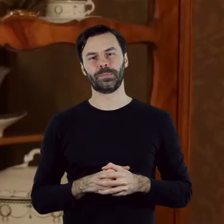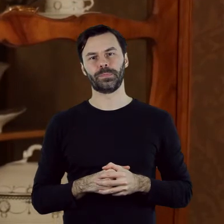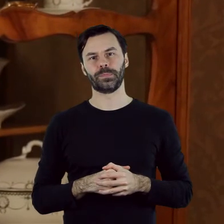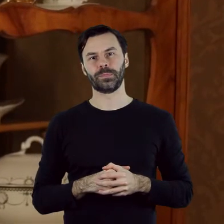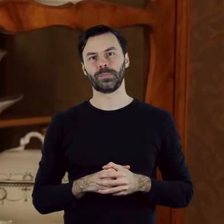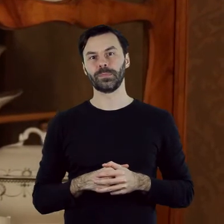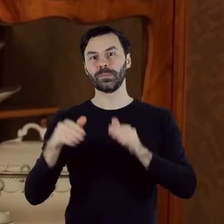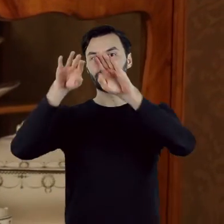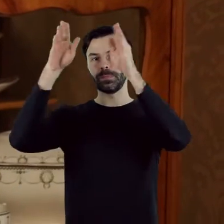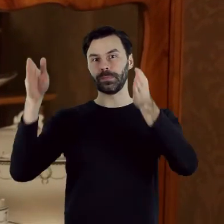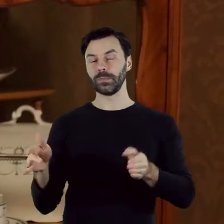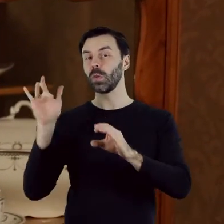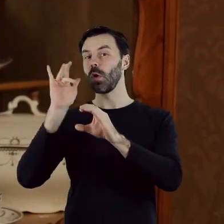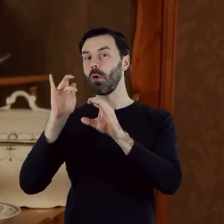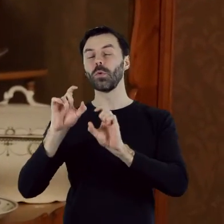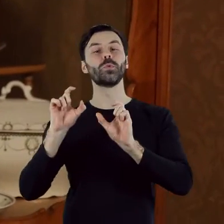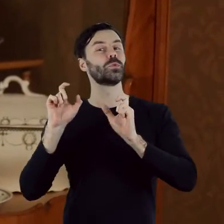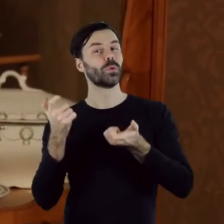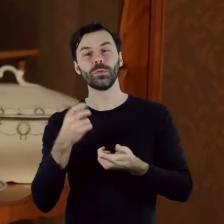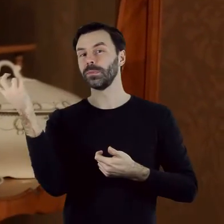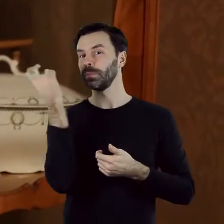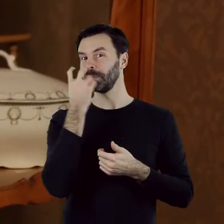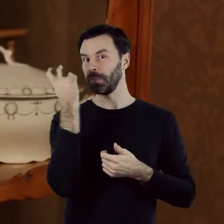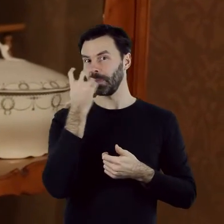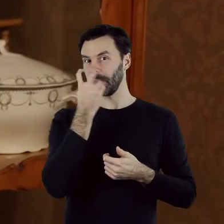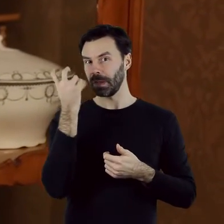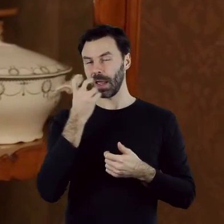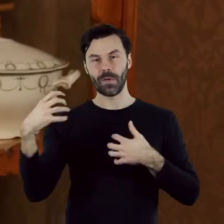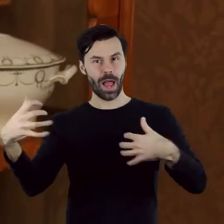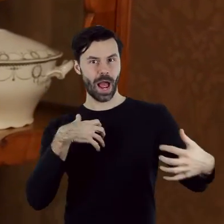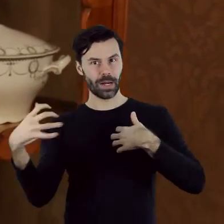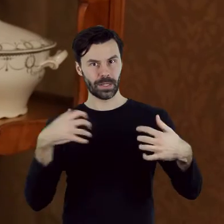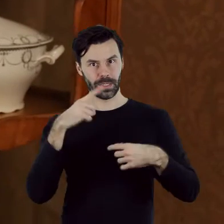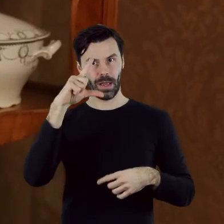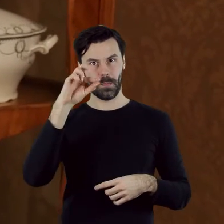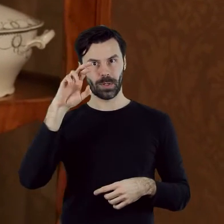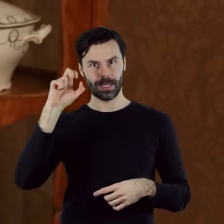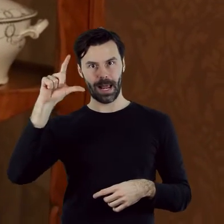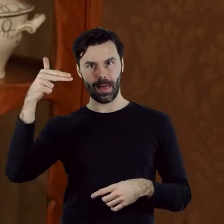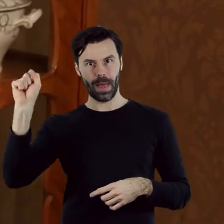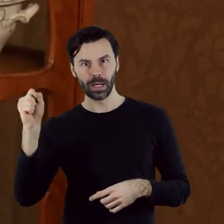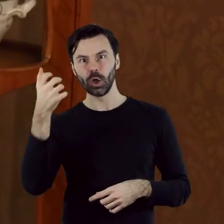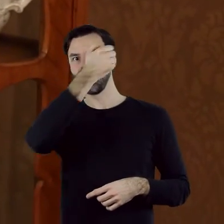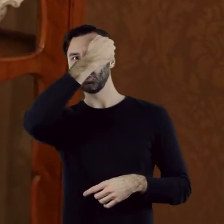kolei w serwantkach eksponowane jest rzemiosło artystyczne, porcelana, szkło oraz srebrzone wyroby.